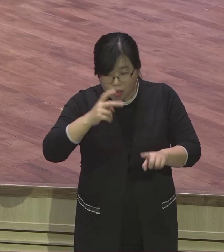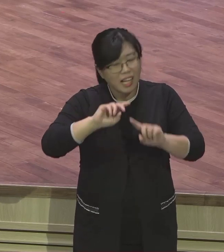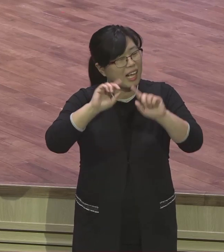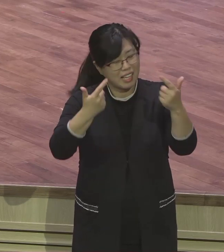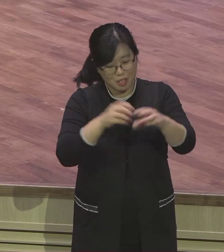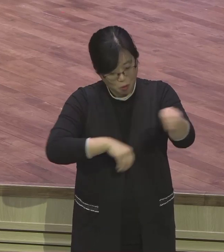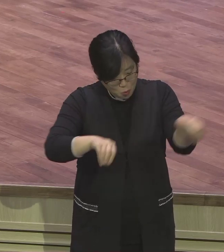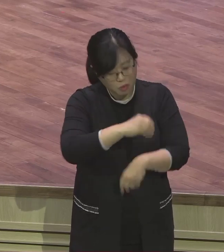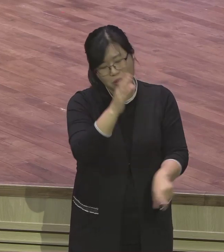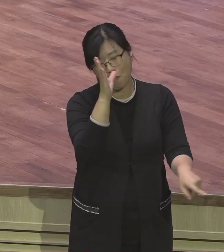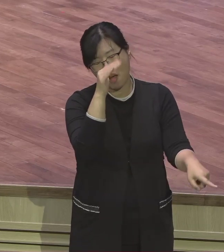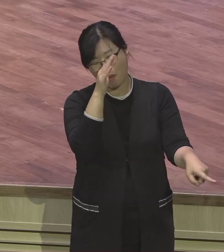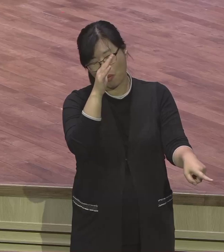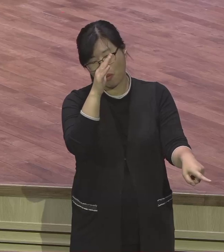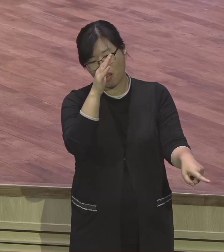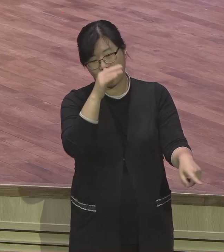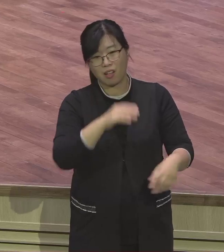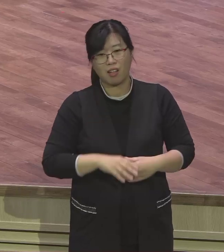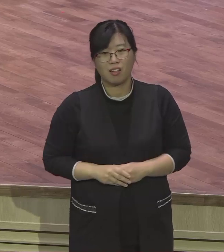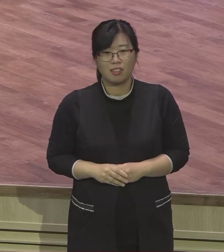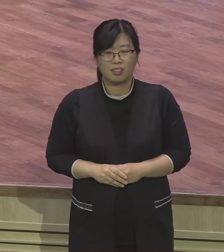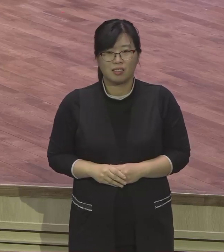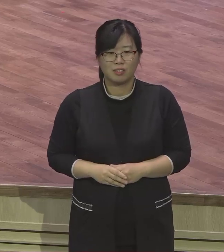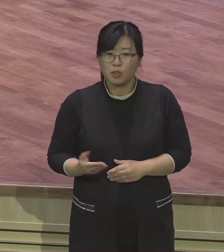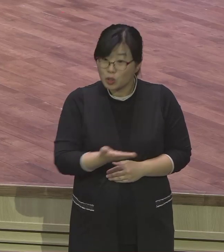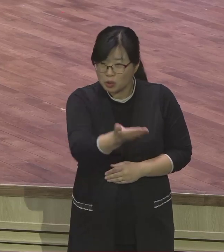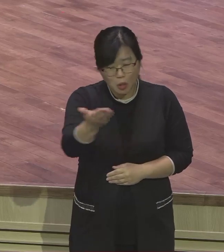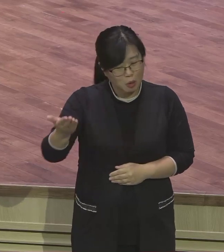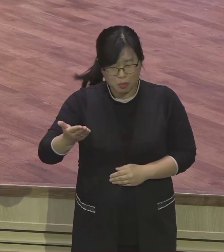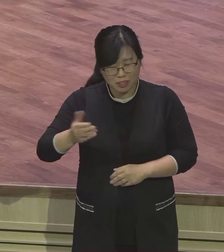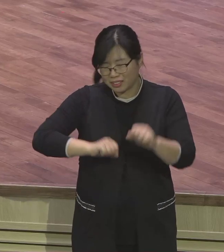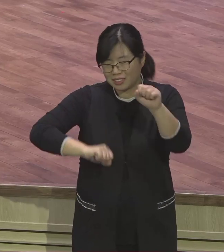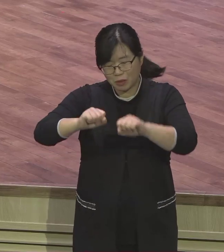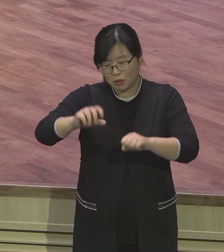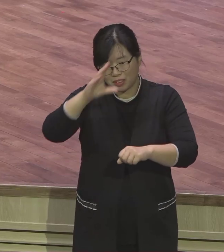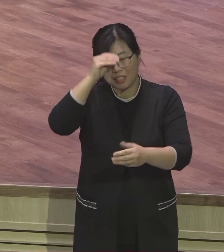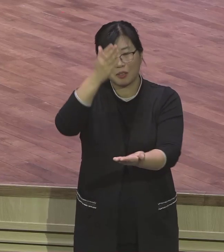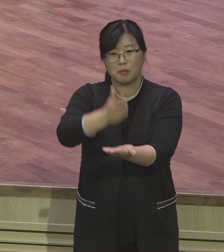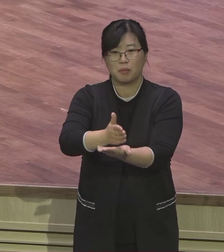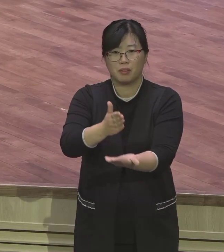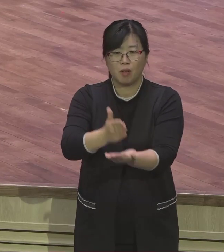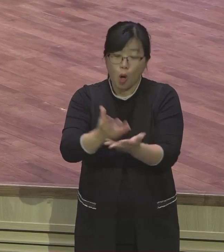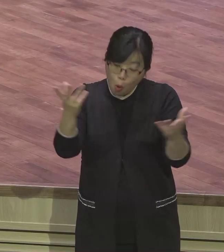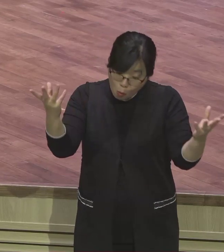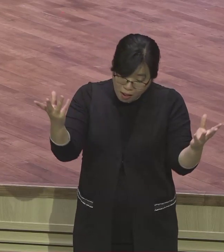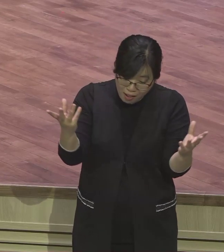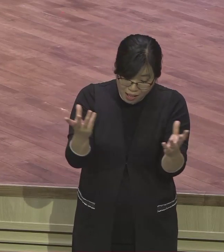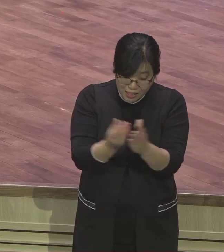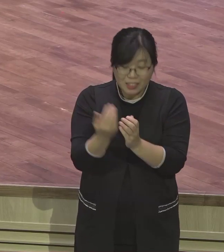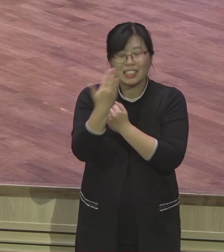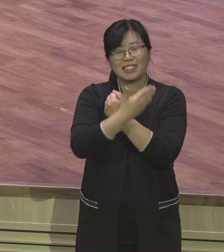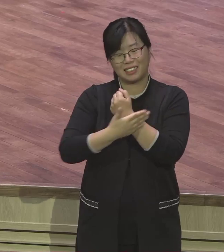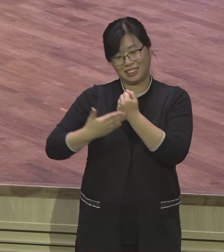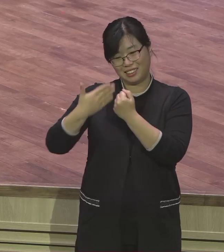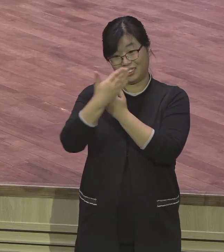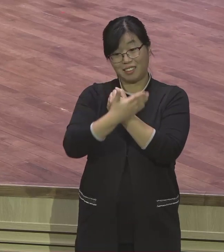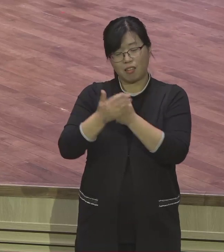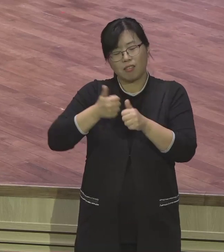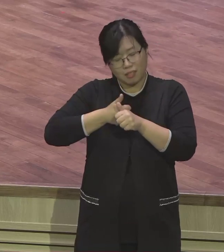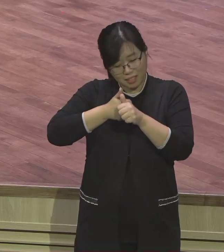예원교의 충동은 이런 분이 한 번 더 오길 바랍니다. 절대 은혜입니다. 하나님의 절대 은혜. 절대